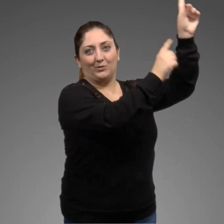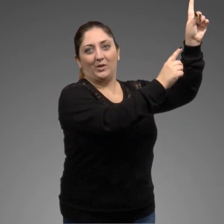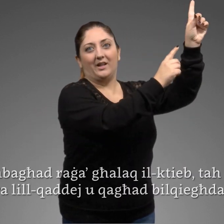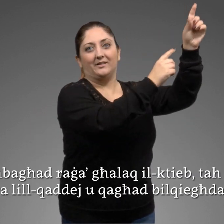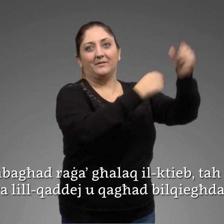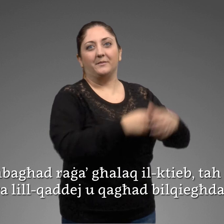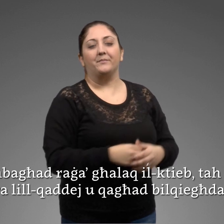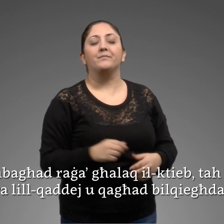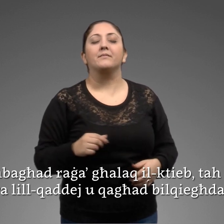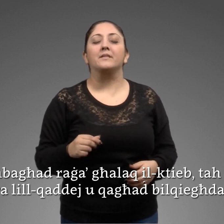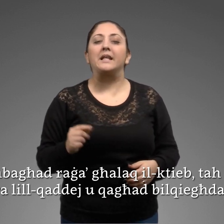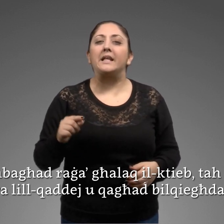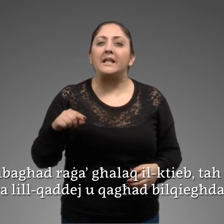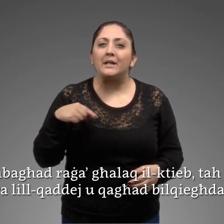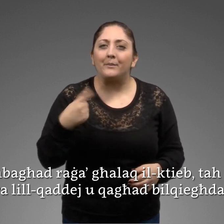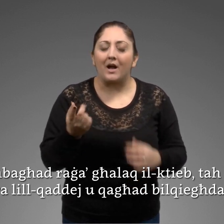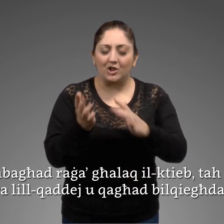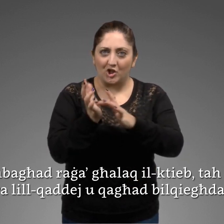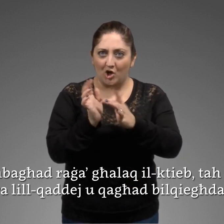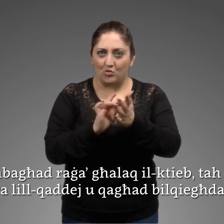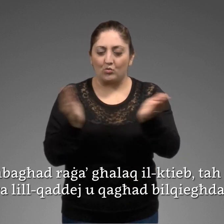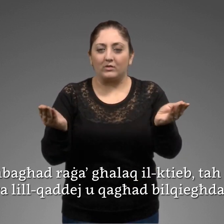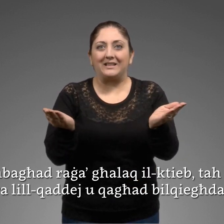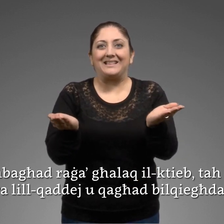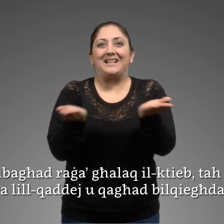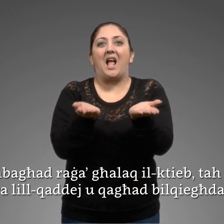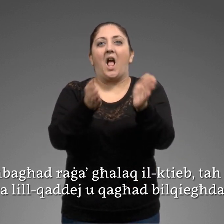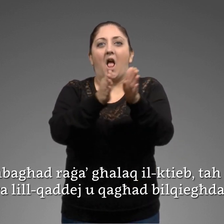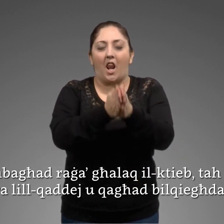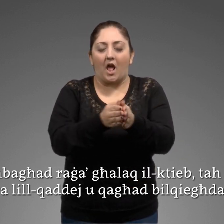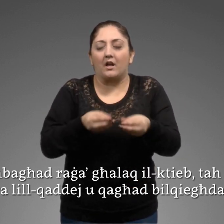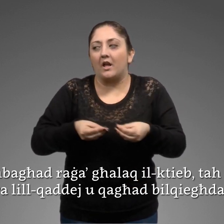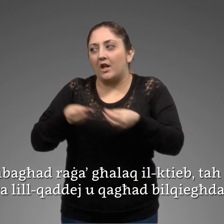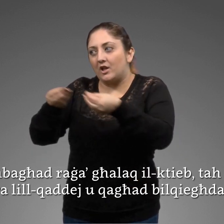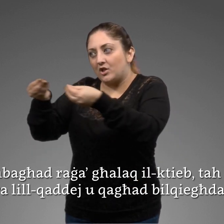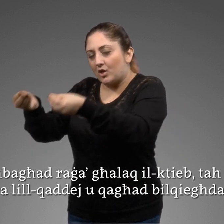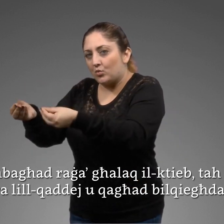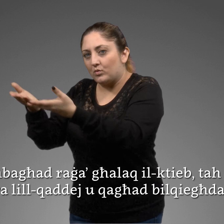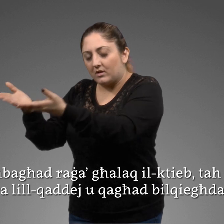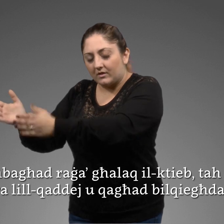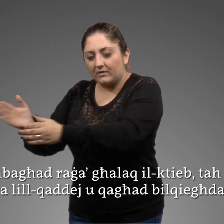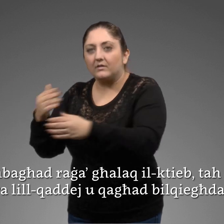in-baħt reġa għala l-l-k'tib taħlura l-l-qaddej u-qad bil-ħeda